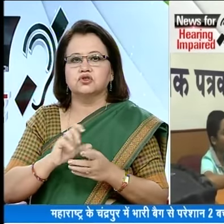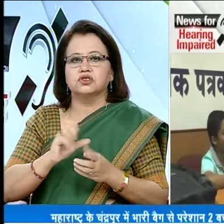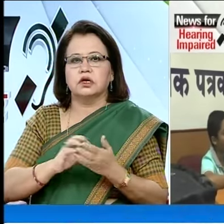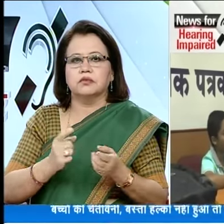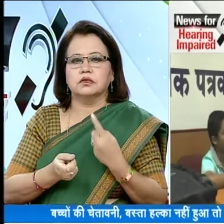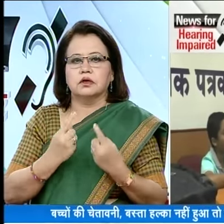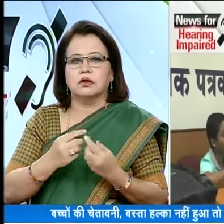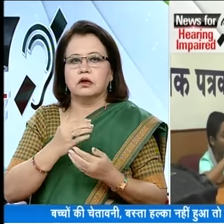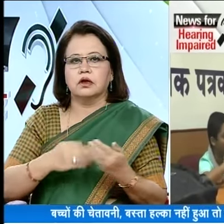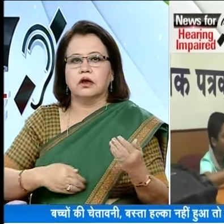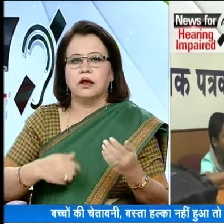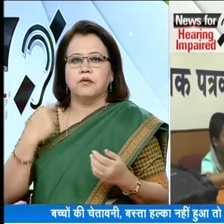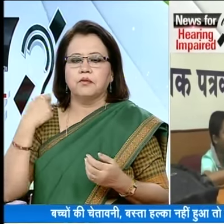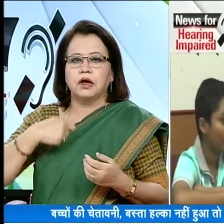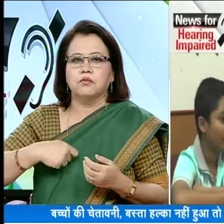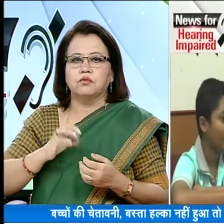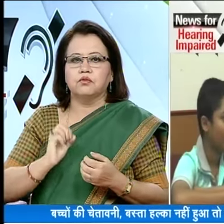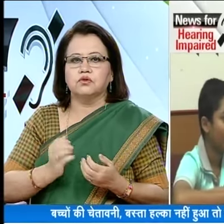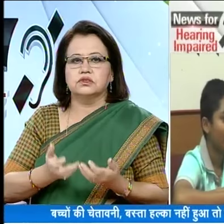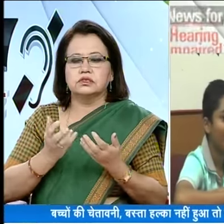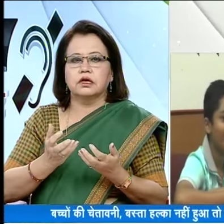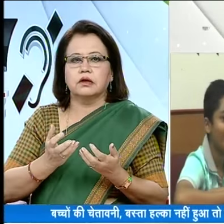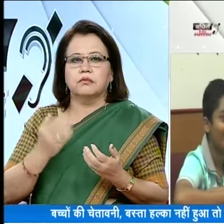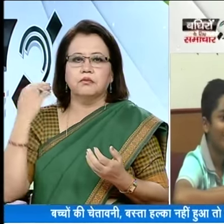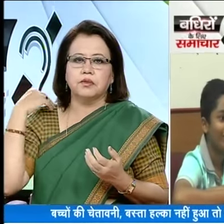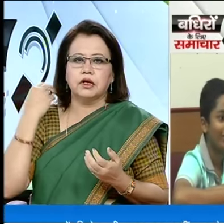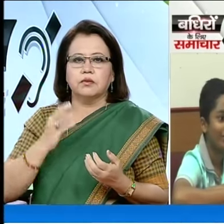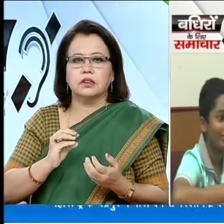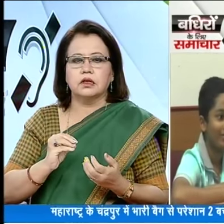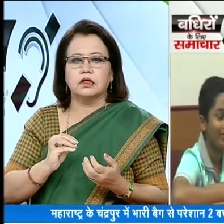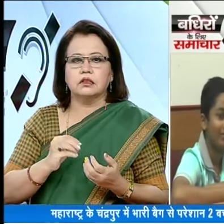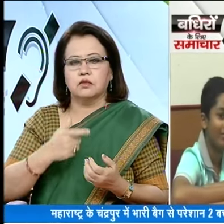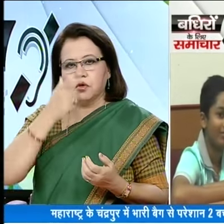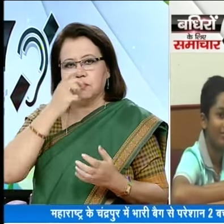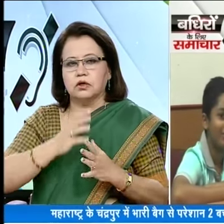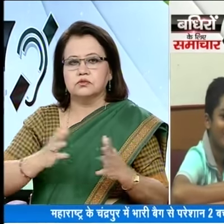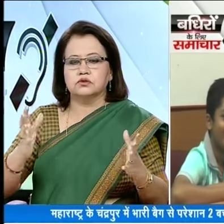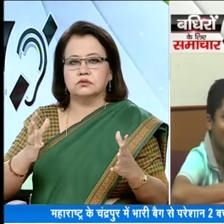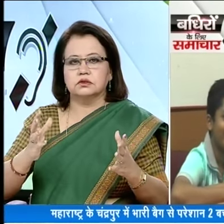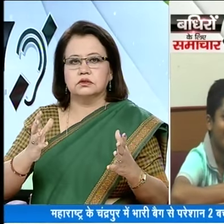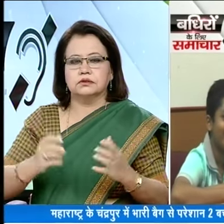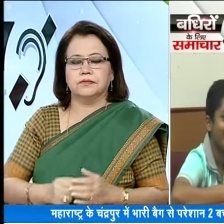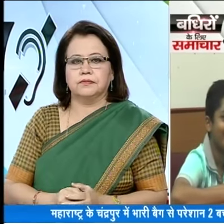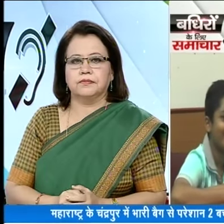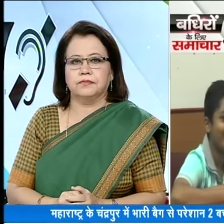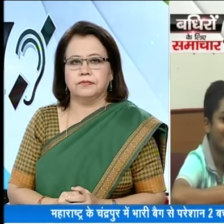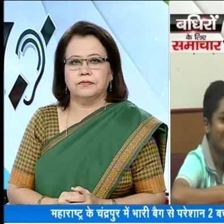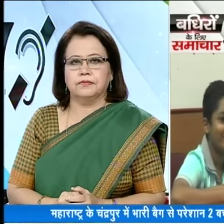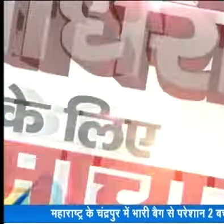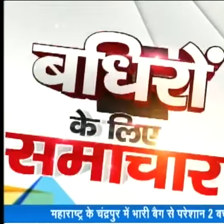एसोचेम के एक सर्वे के मताबिक बैग के बोच से बच्चों की पीठ दर जैसी दिक्कतों का सामना करना पड़ता है